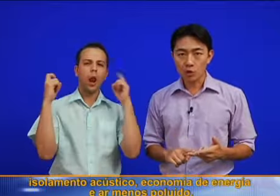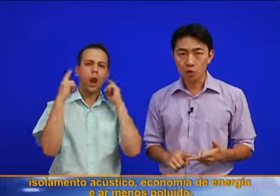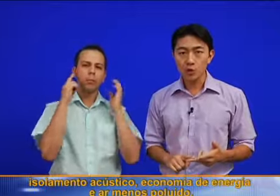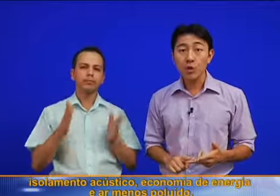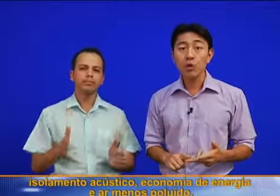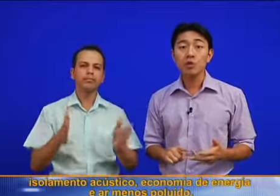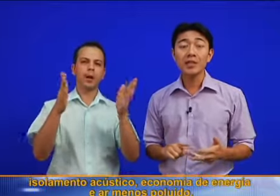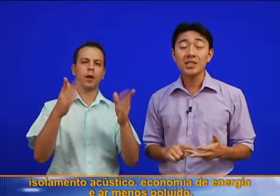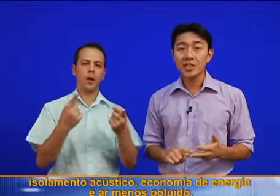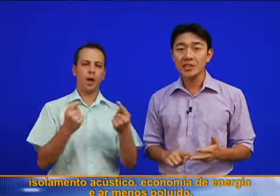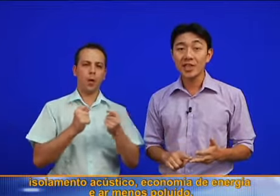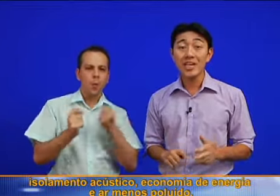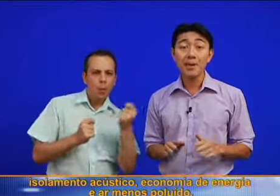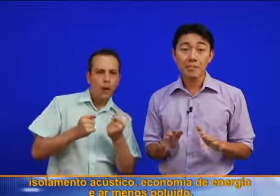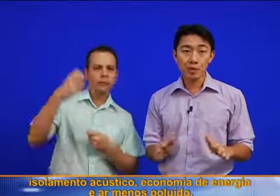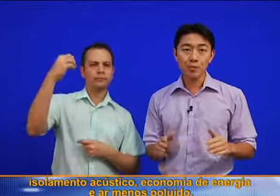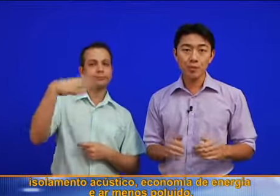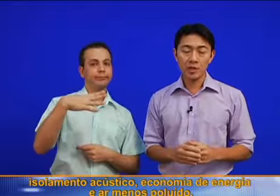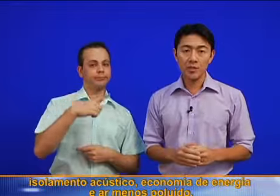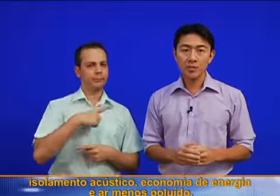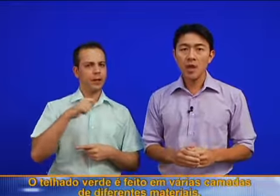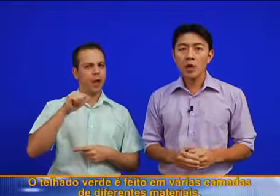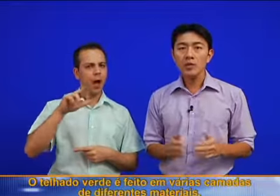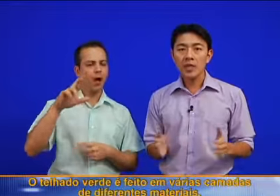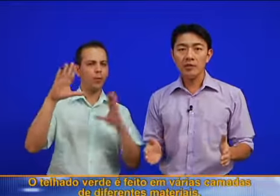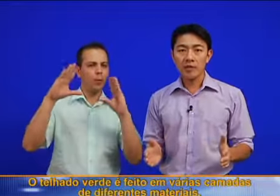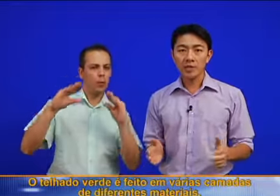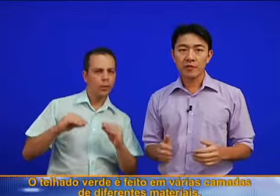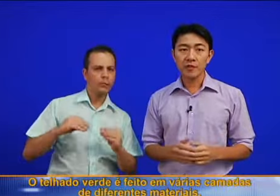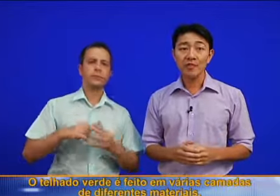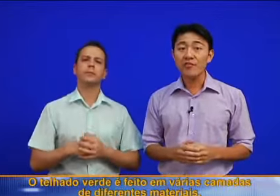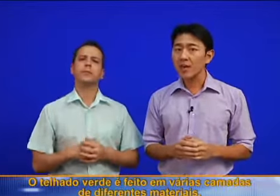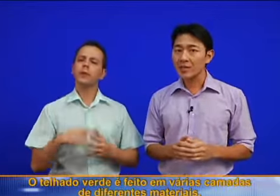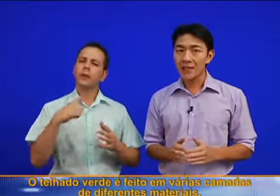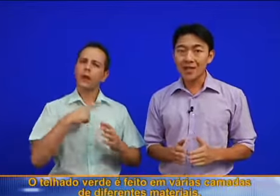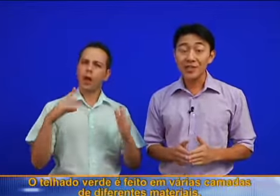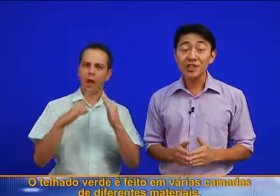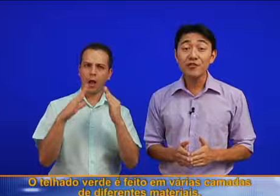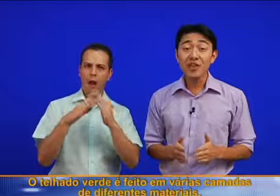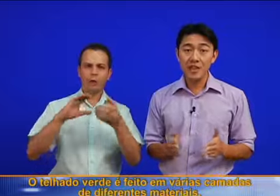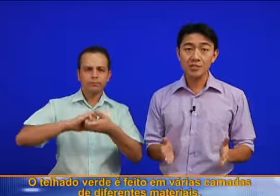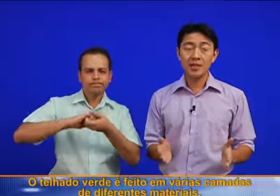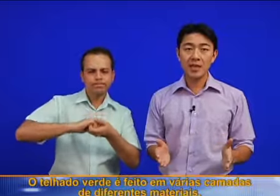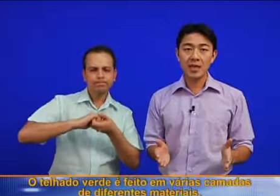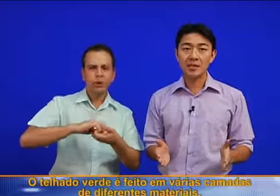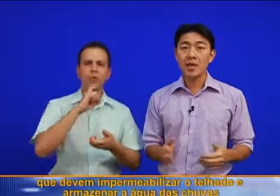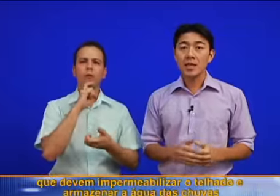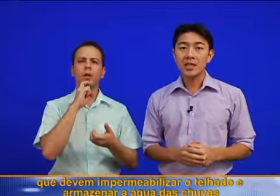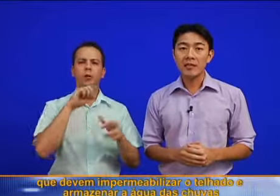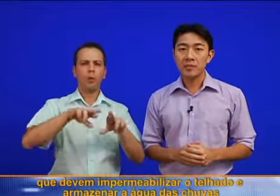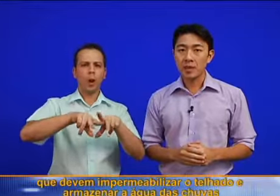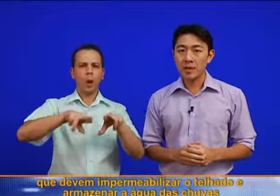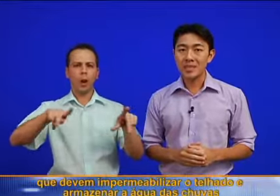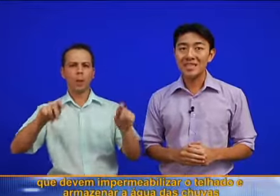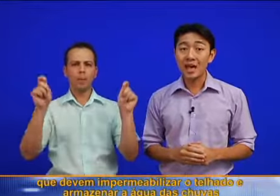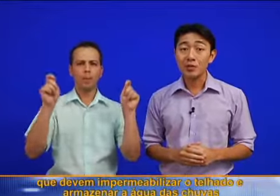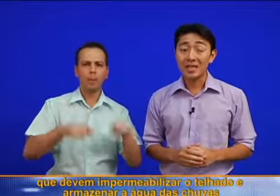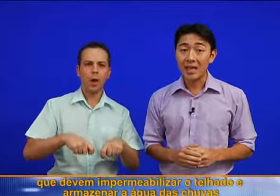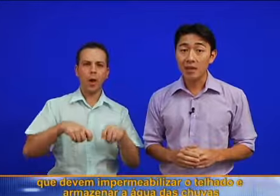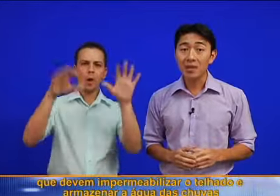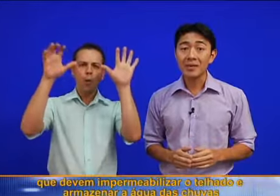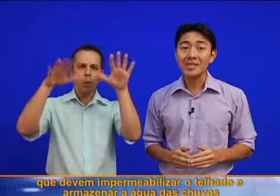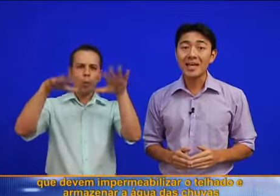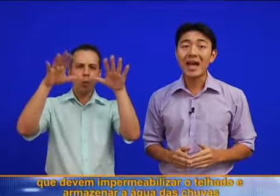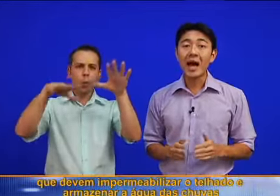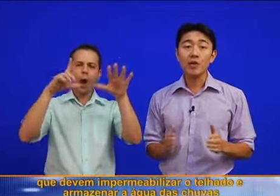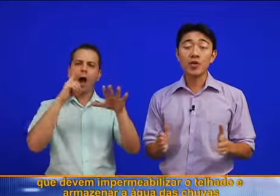isolamento acústico, economia de energia e ar menos poluído. O telhado verde é feito em várias camadas de diferentes materiais, que devem permeabilizar